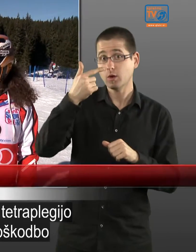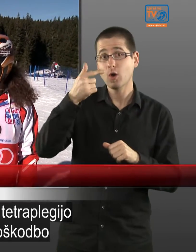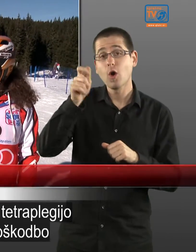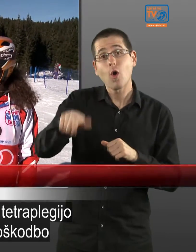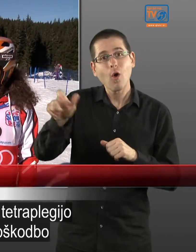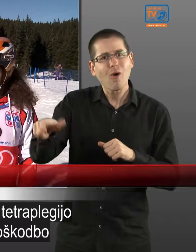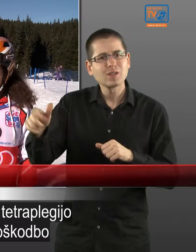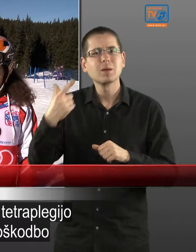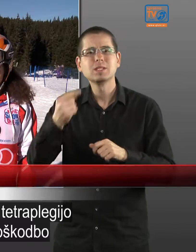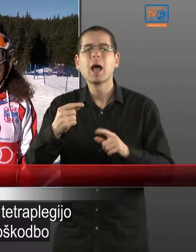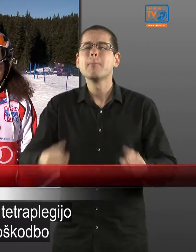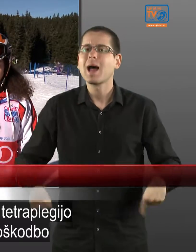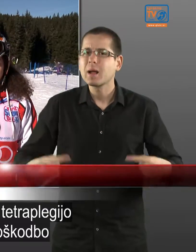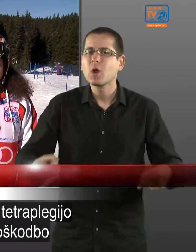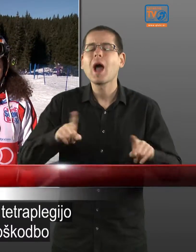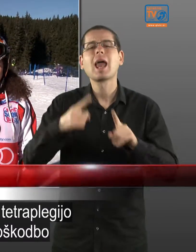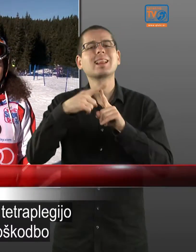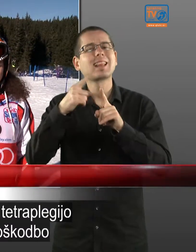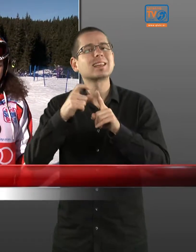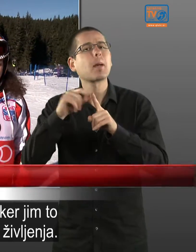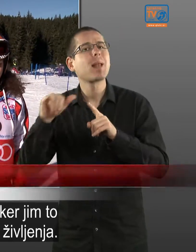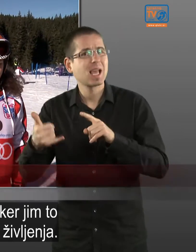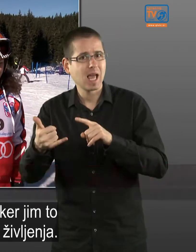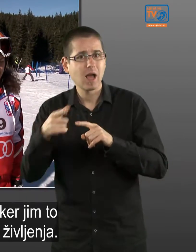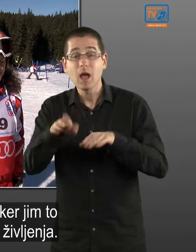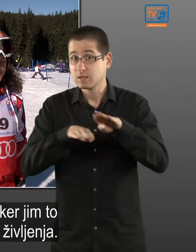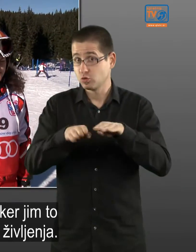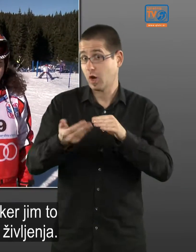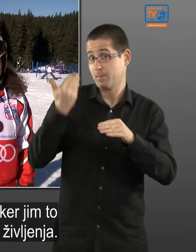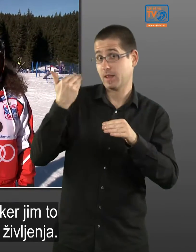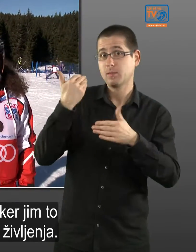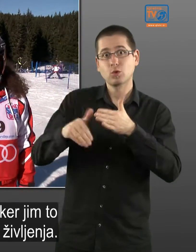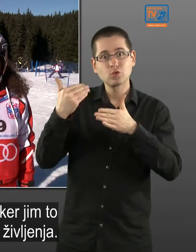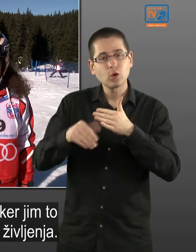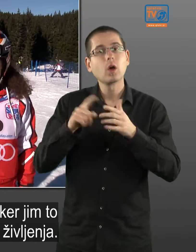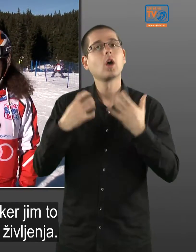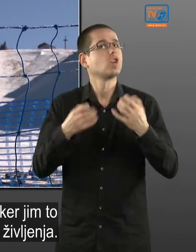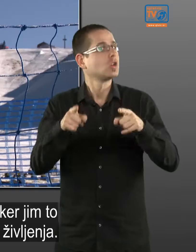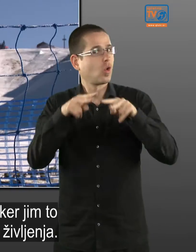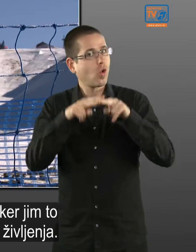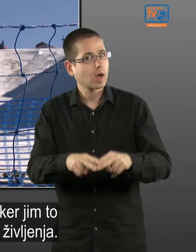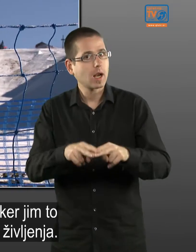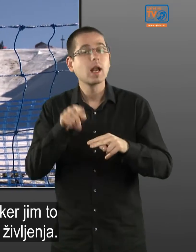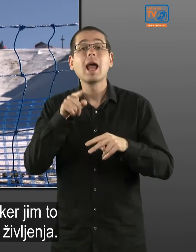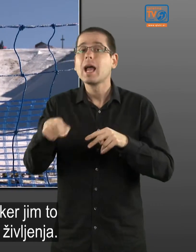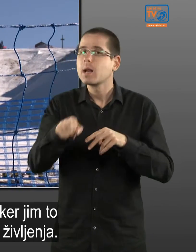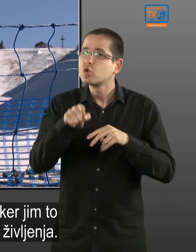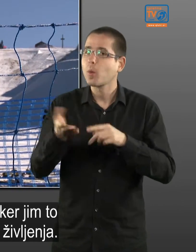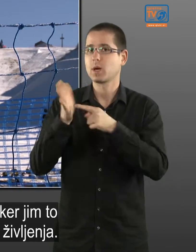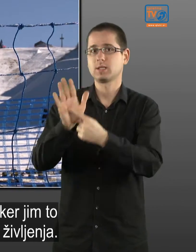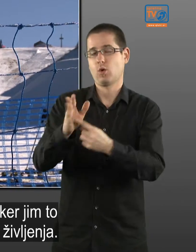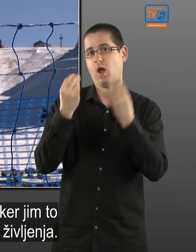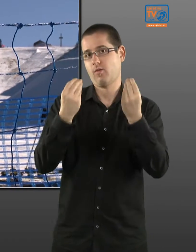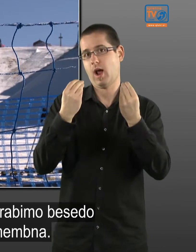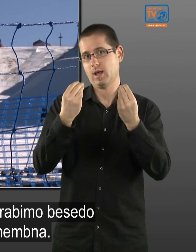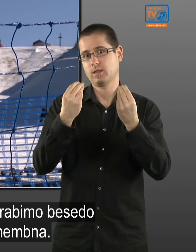paraplegijo ali pa s tetraplegijo je smučala pred poškodbo in si seveda želi to ohranti, ker jim to predstavlja kvaliteto življenja.